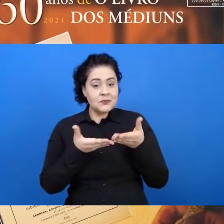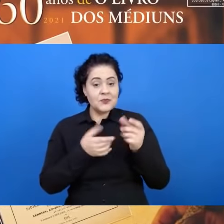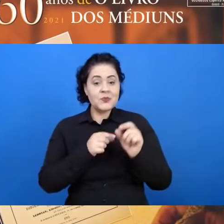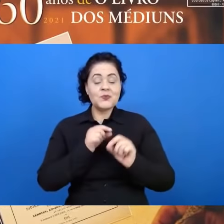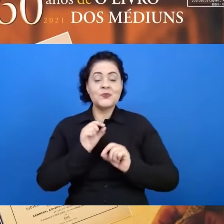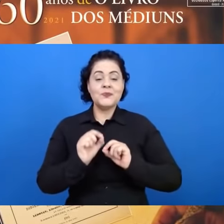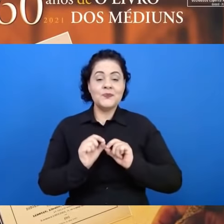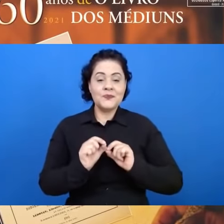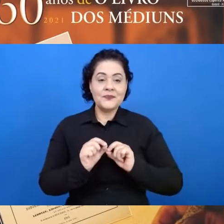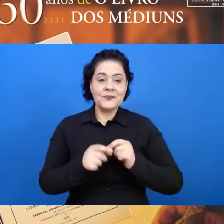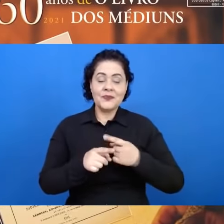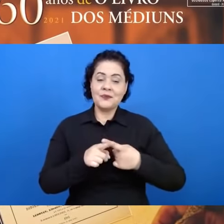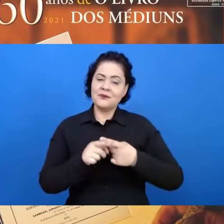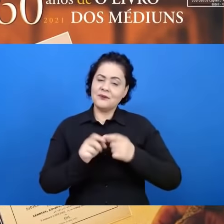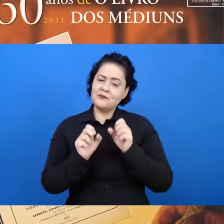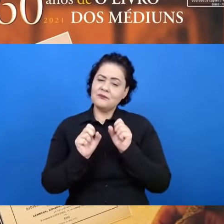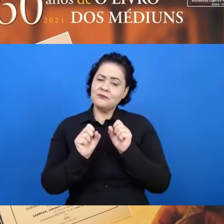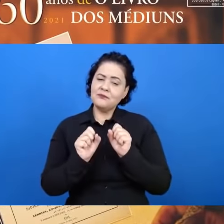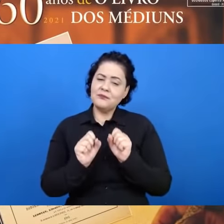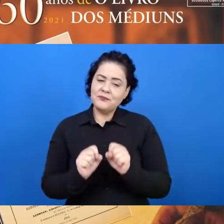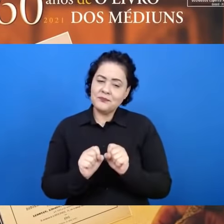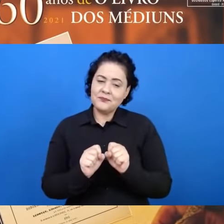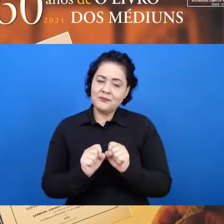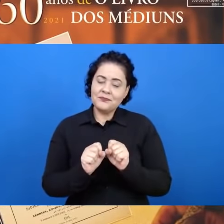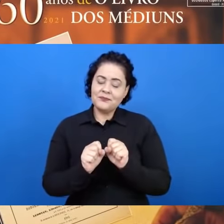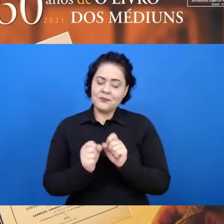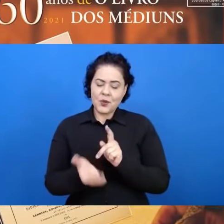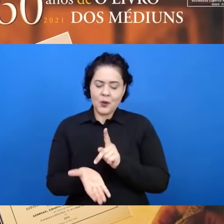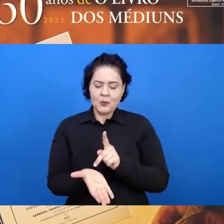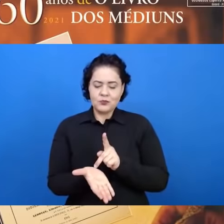para que pudesse se purificar,